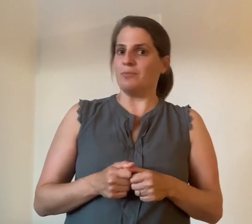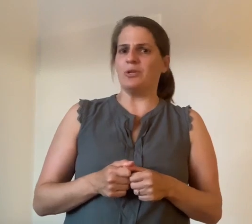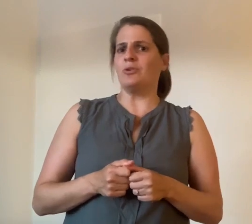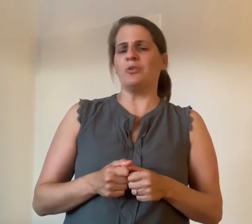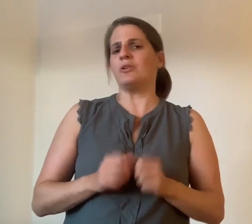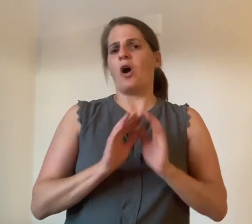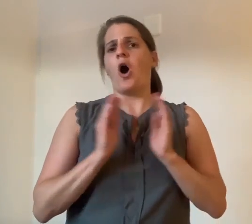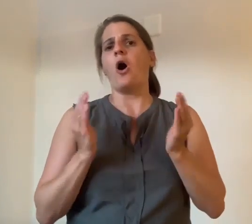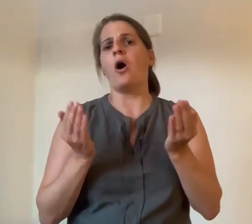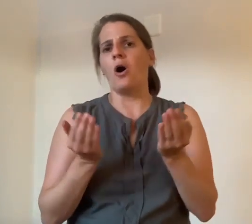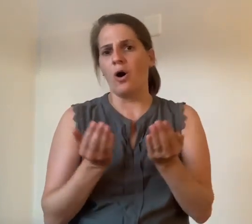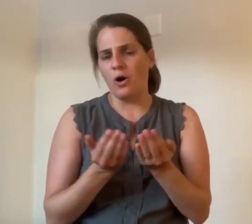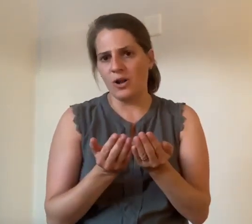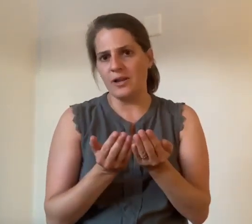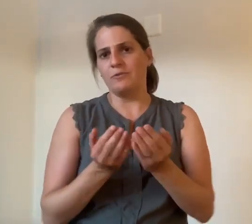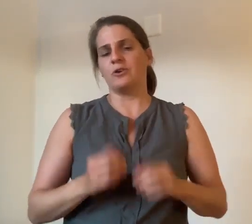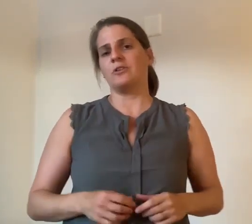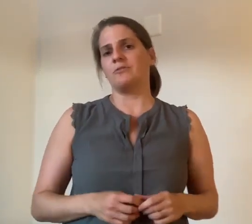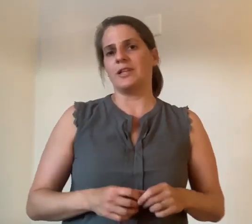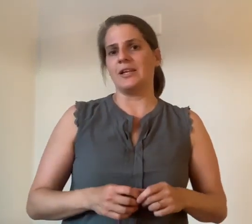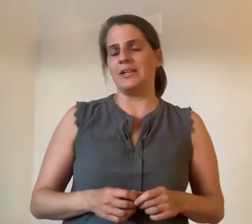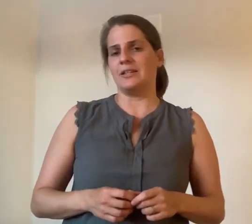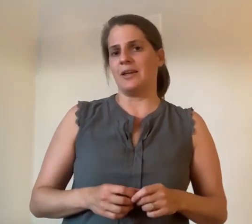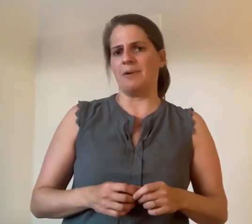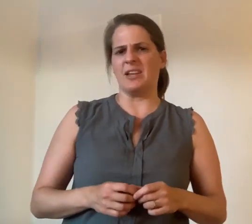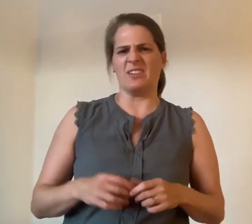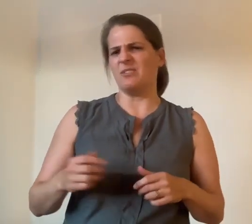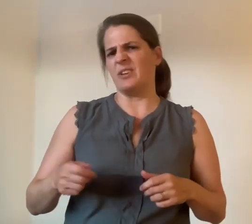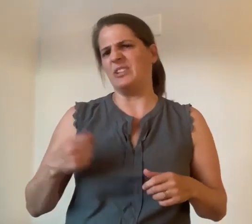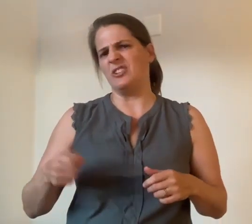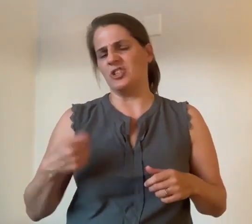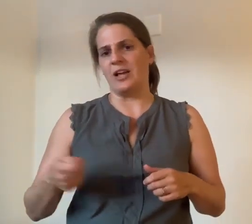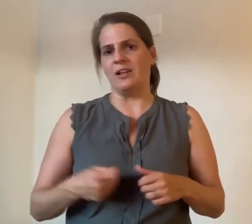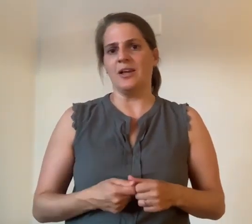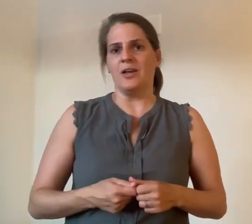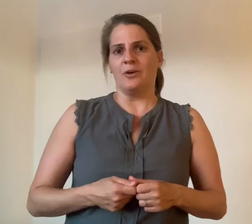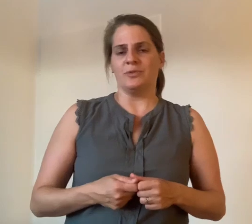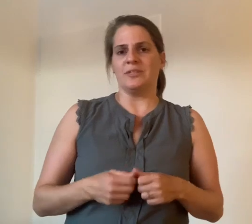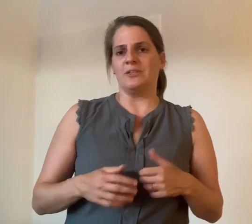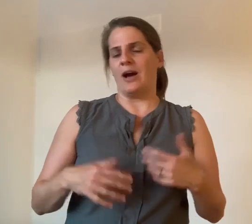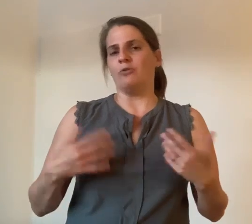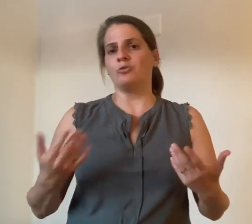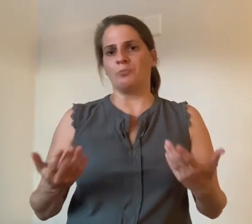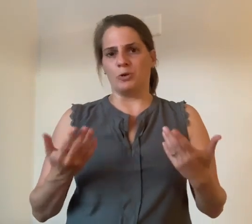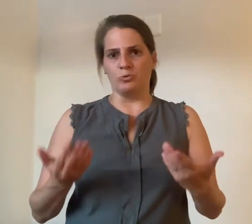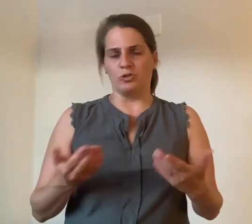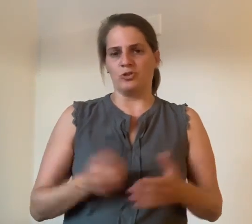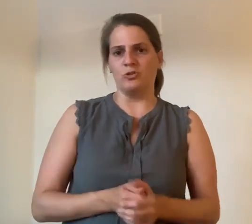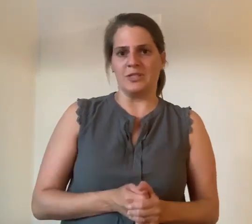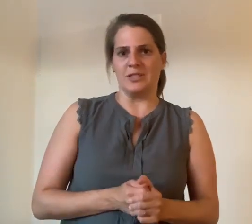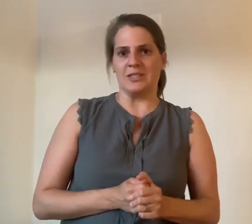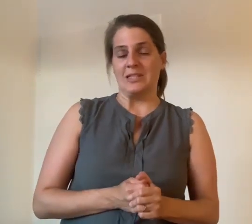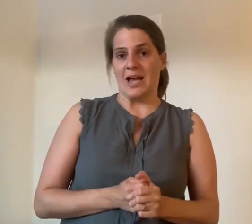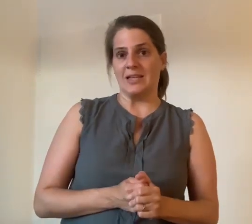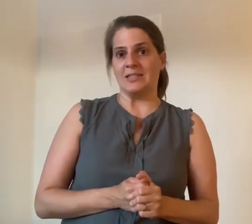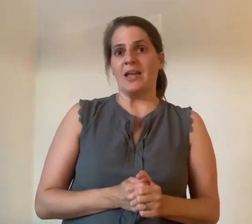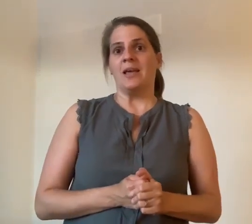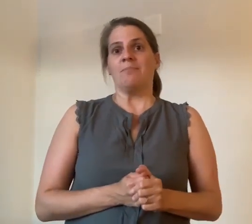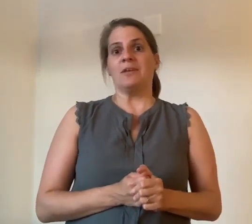wir tun nicht alle Wörter von diesen Liedern gebärden. Das wäre viel zu schnell. Und sie sind ja auch Lautsprache unterstützend. Das heisst, wir